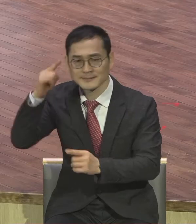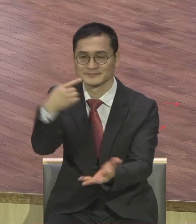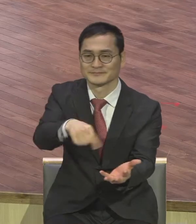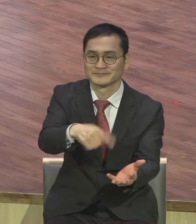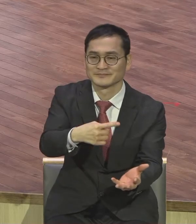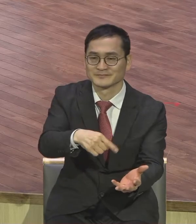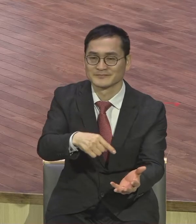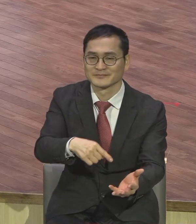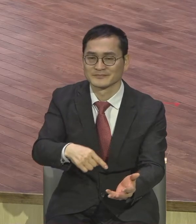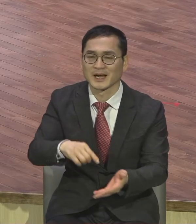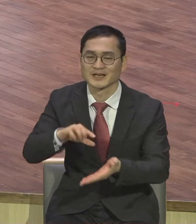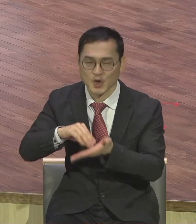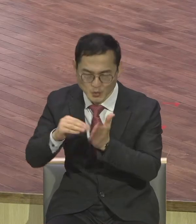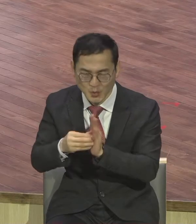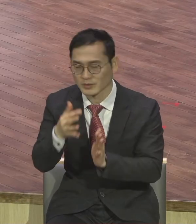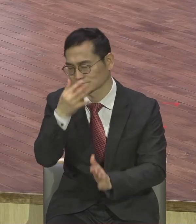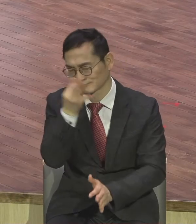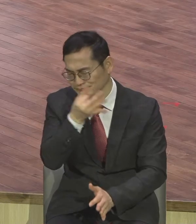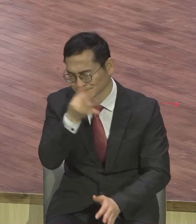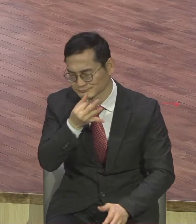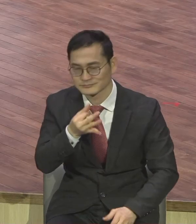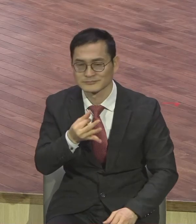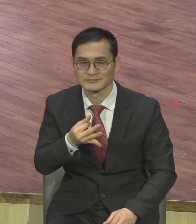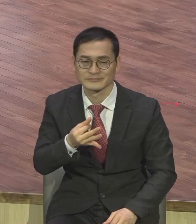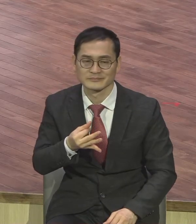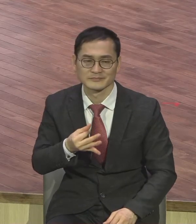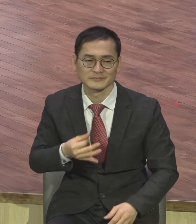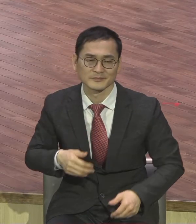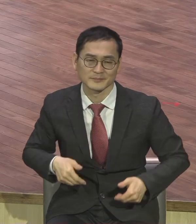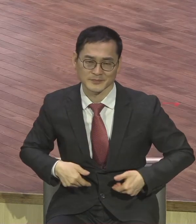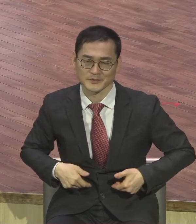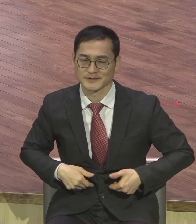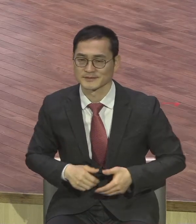그 말씀을 전할 수 있는 그게 지도자예요